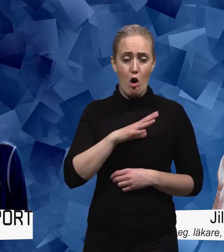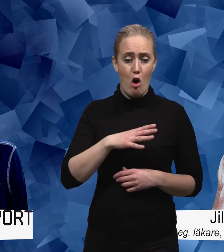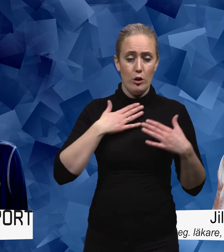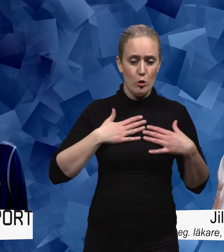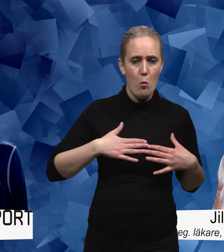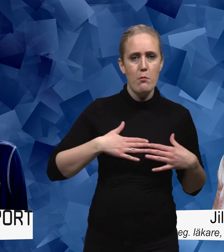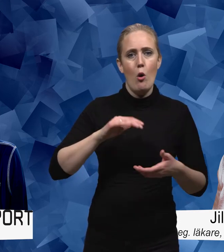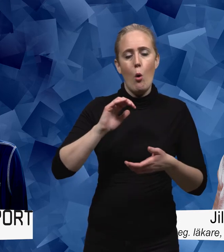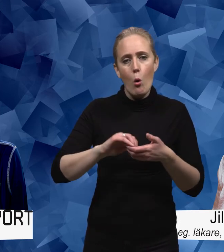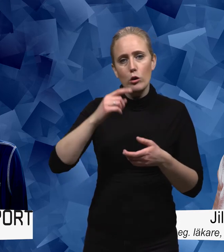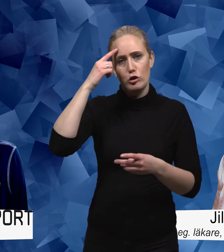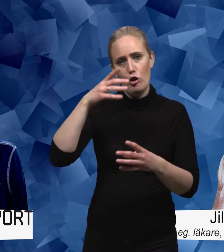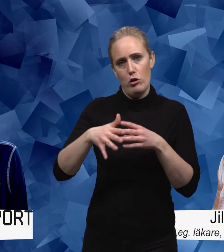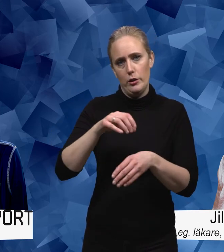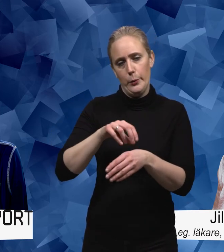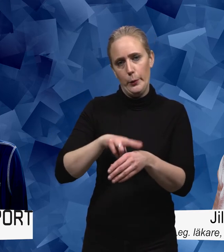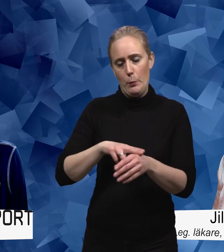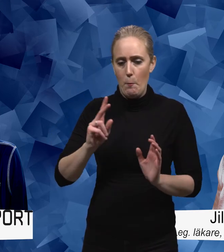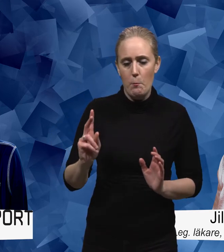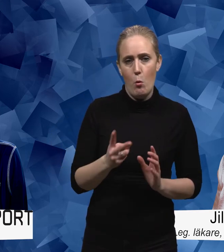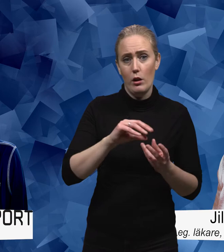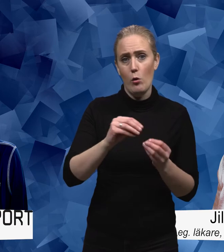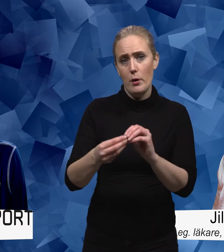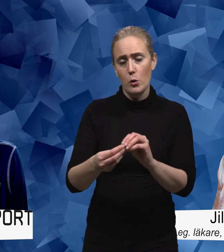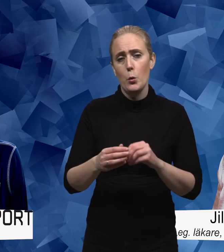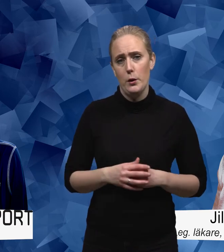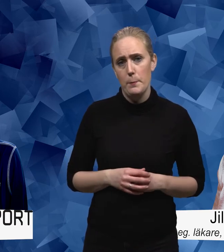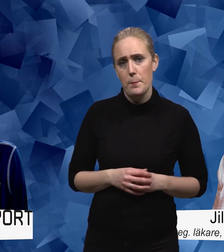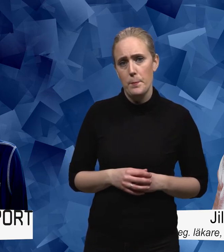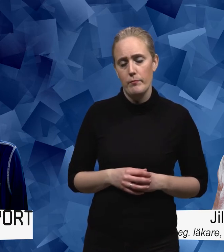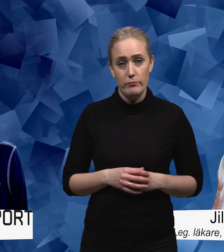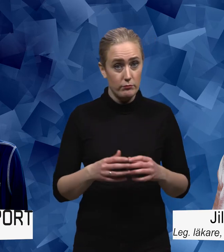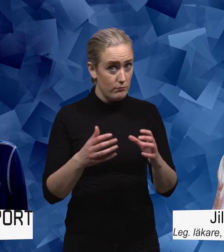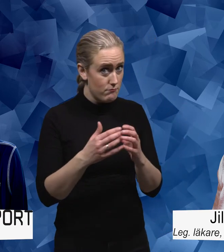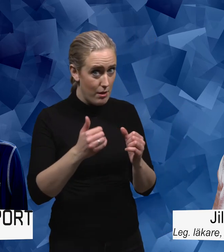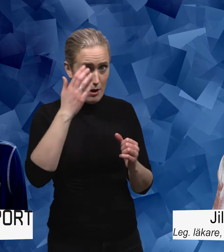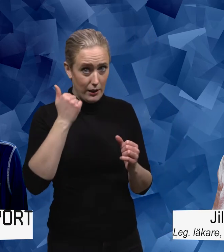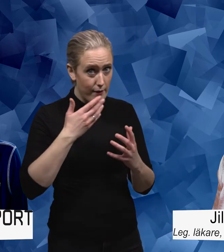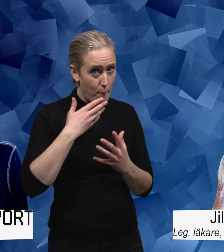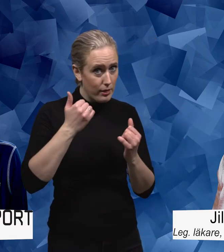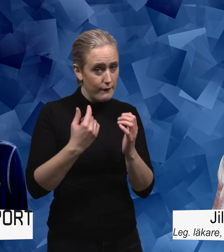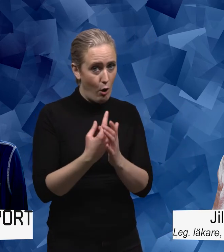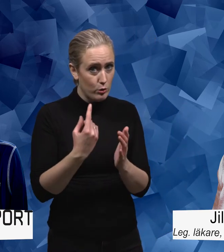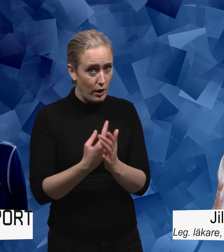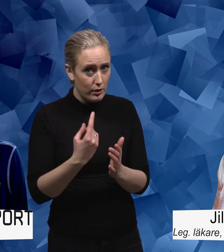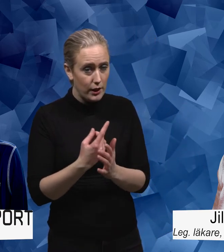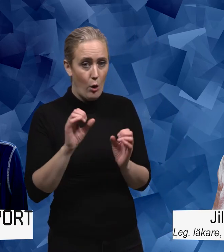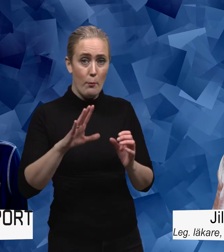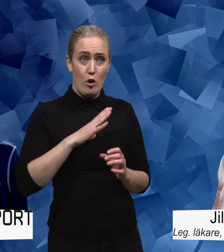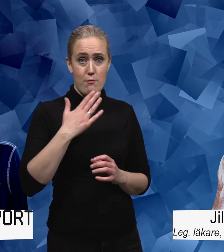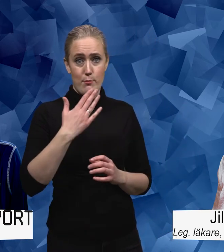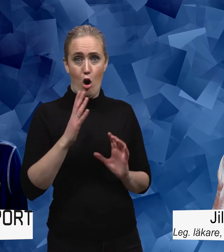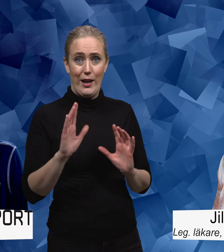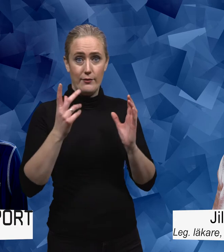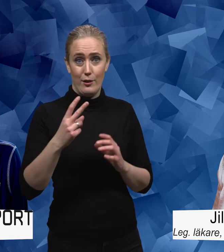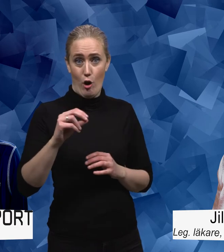kroppslågkomma och eller en psykiatrisk sjuklighet eller psykisk ohälsa men som går att förbättra förutsättningarna för genom goda